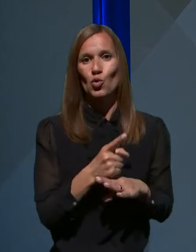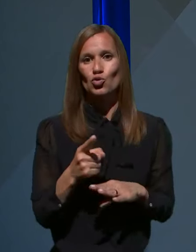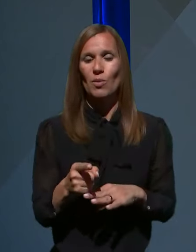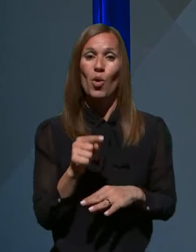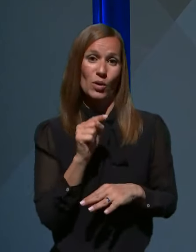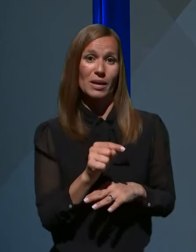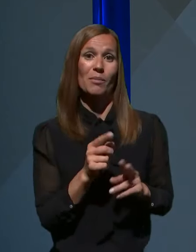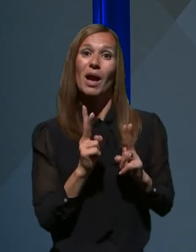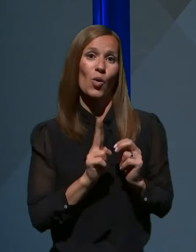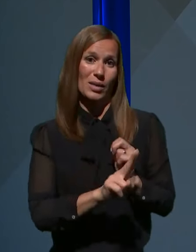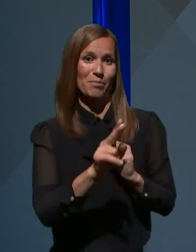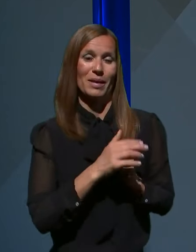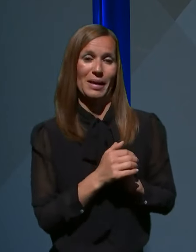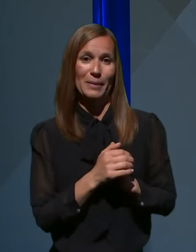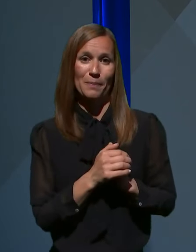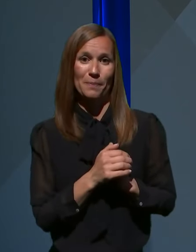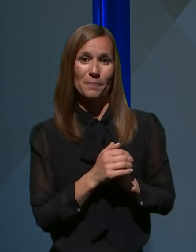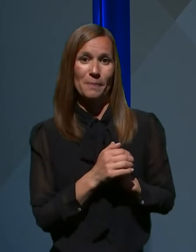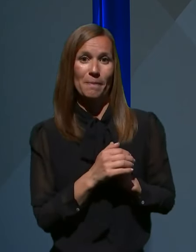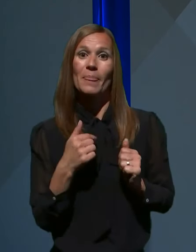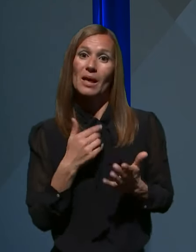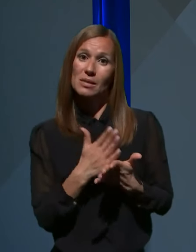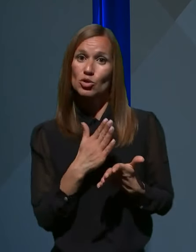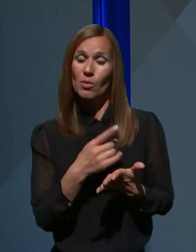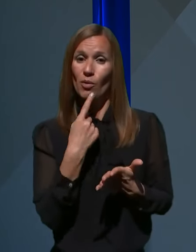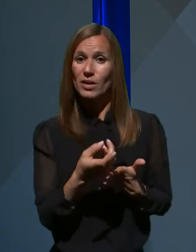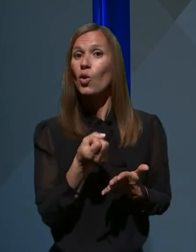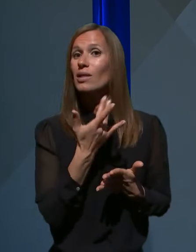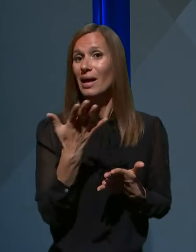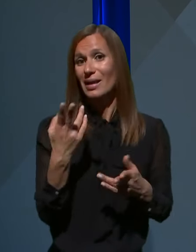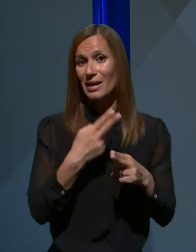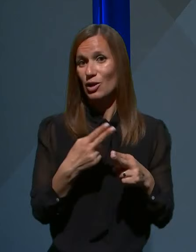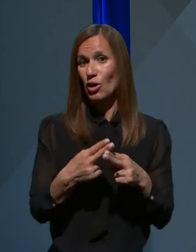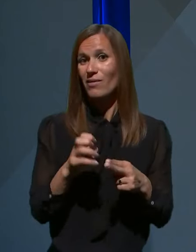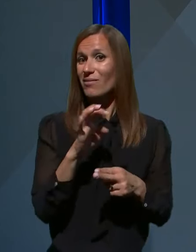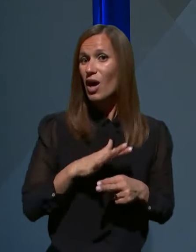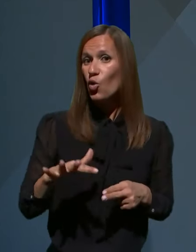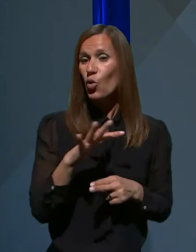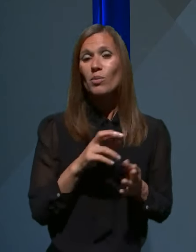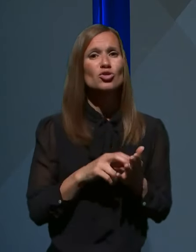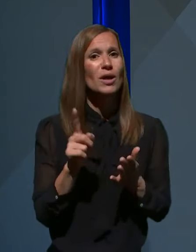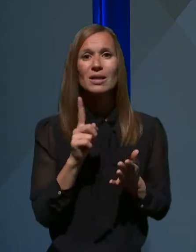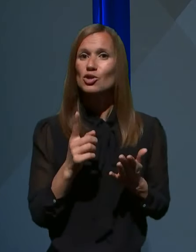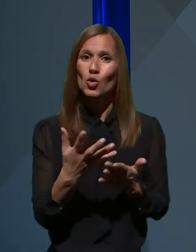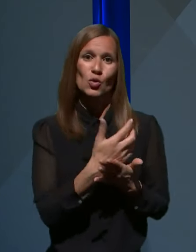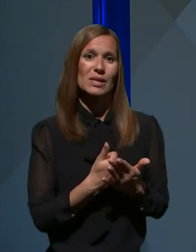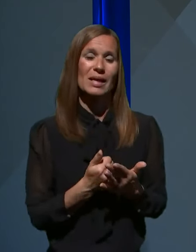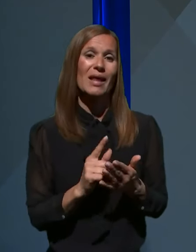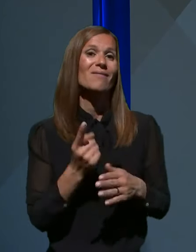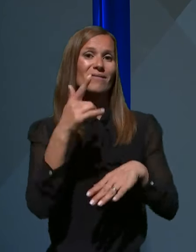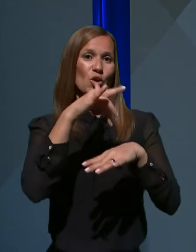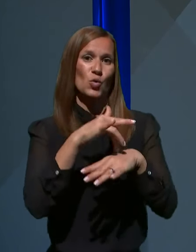kako naprej. V vodoma sem povedal, da nekatere države Evropi še vedno niso dosegle vrhunca